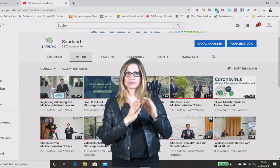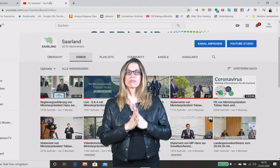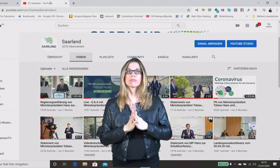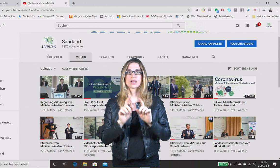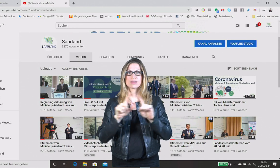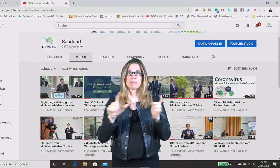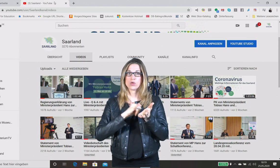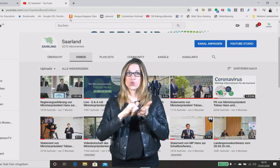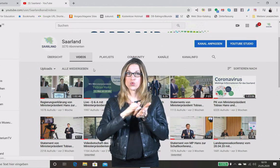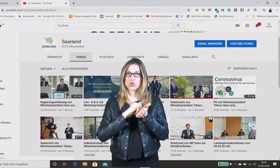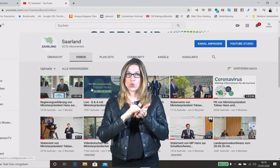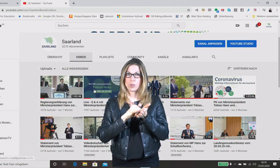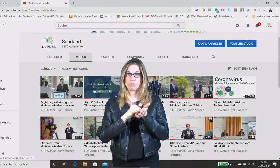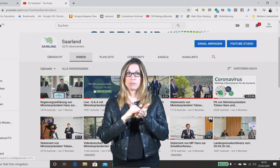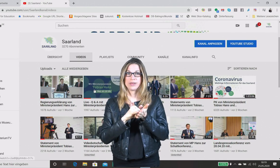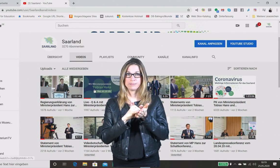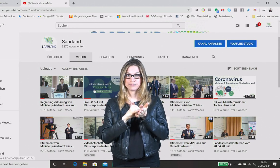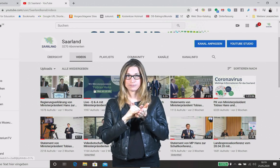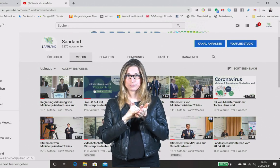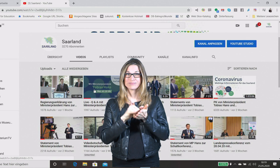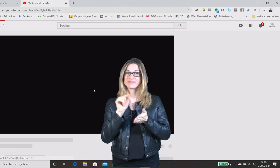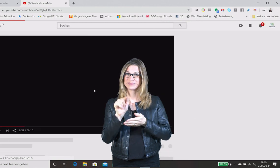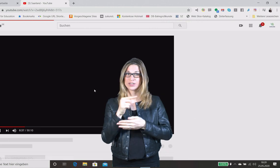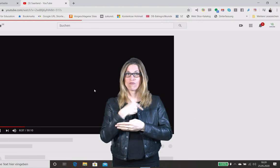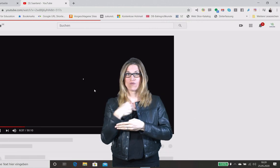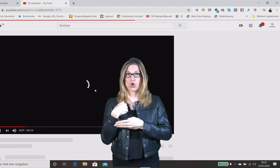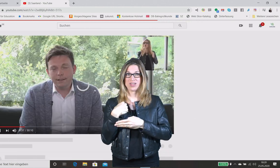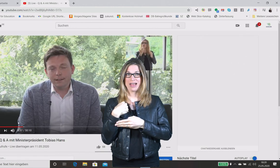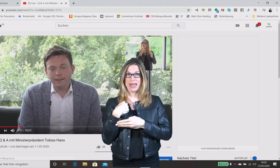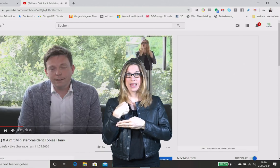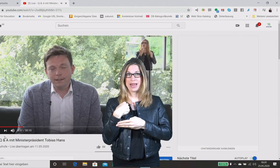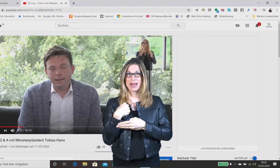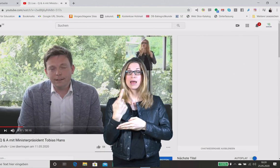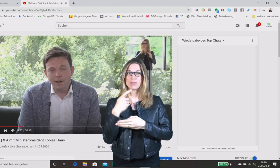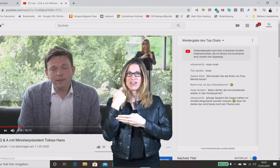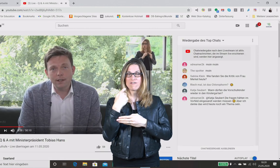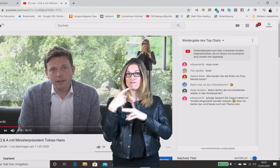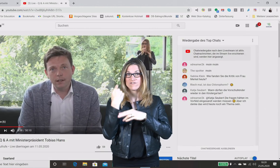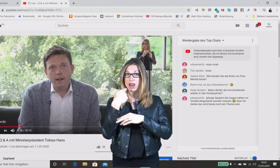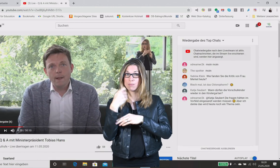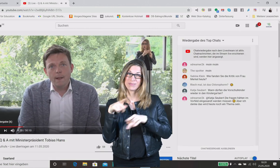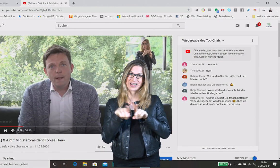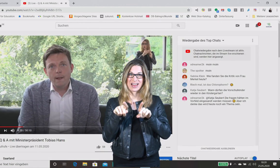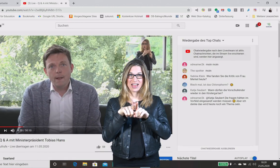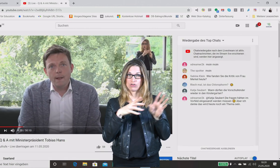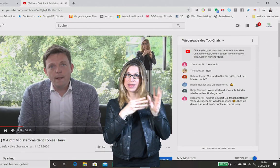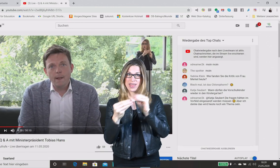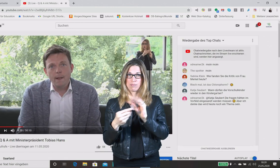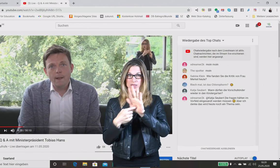nun den großen Vorteil, und ich bleibe beim gleichen Video, so, dass YouTube mehr